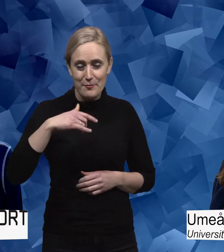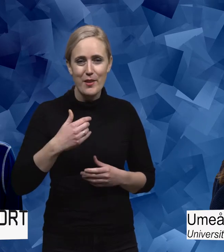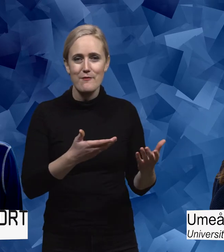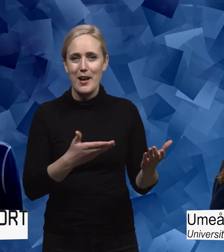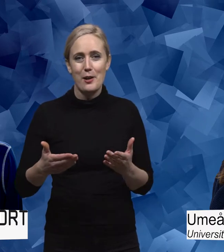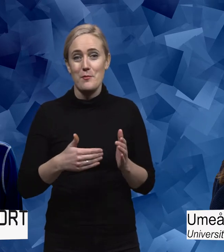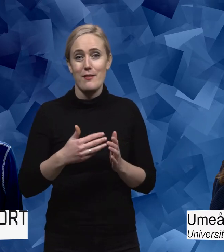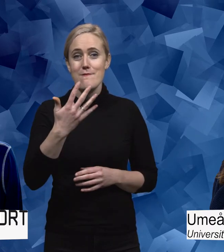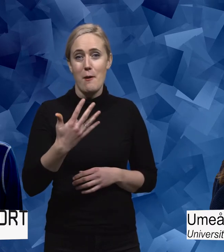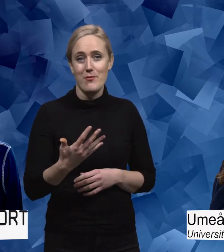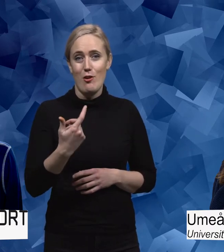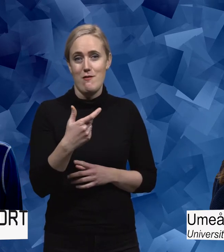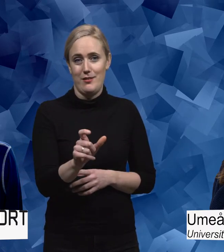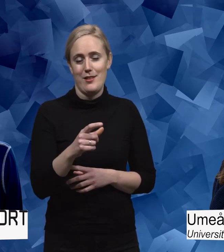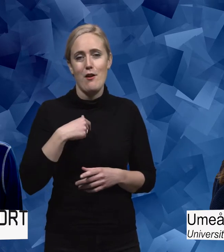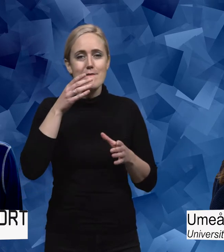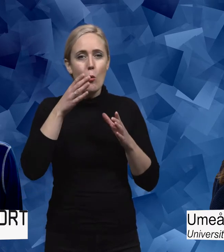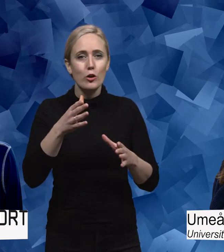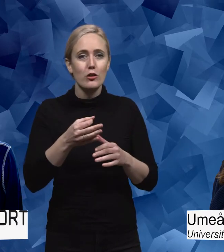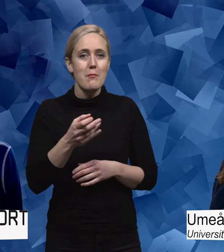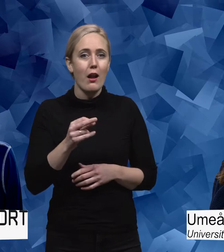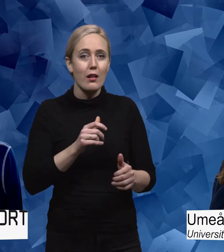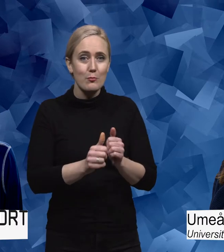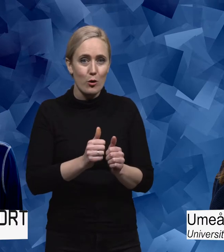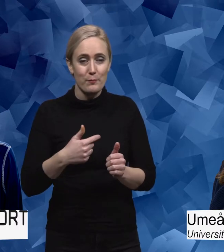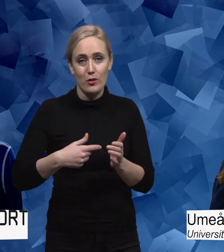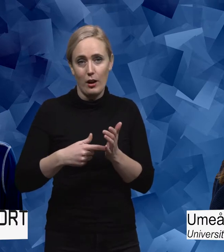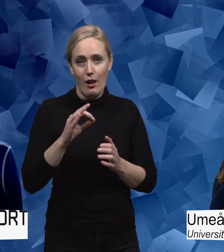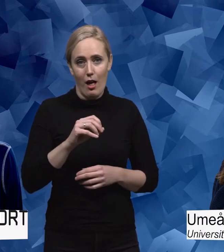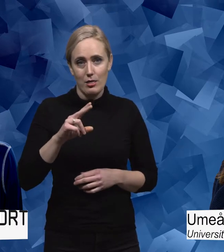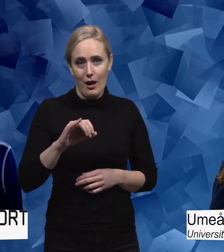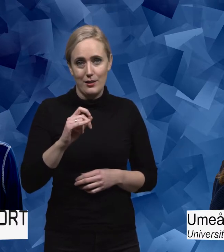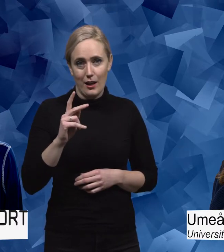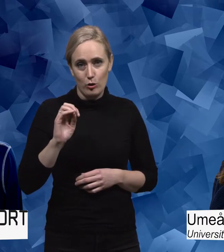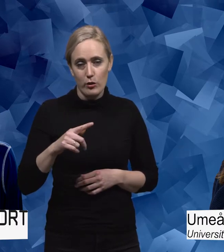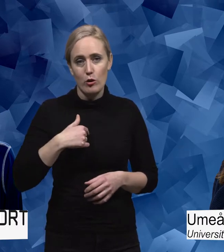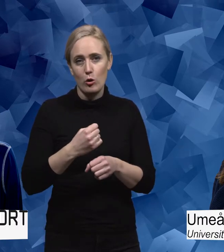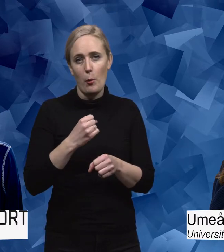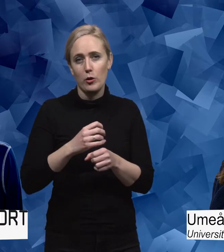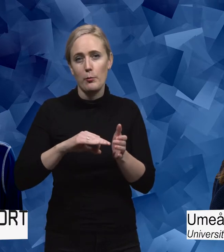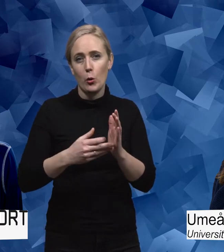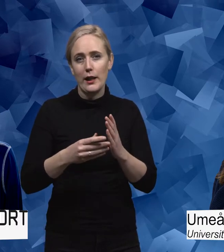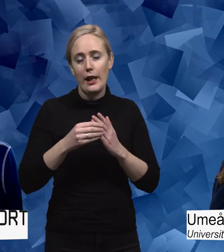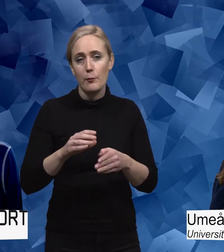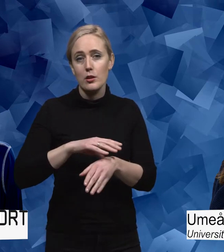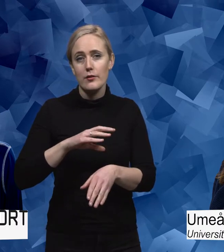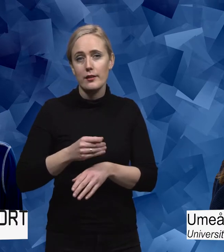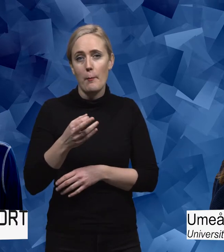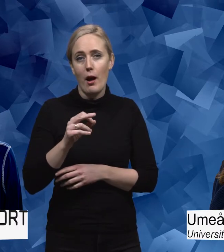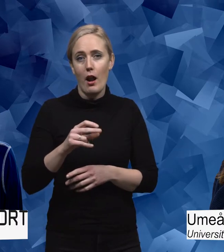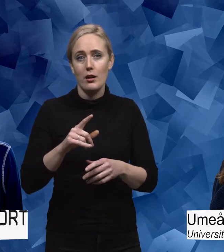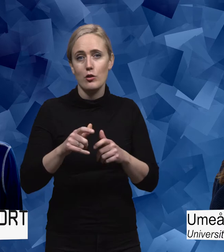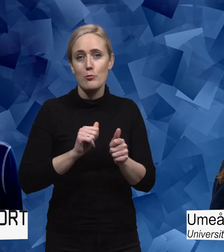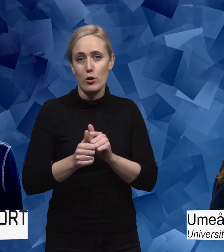Hej! Välkommen till det femte avsnittet av Fokus Parasport. Jag heter Hanna Isaksson och jag jobbar som projektledare på